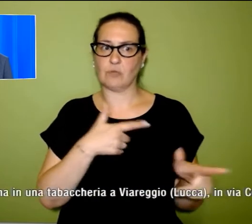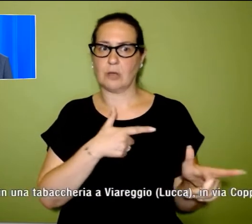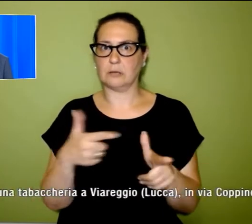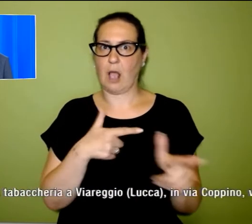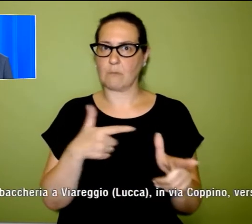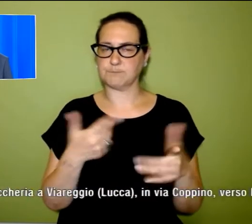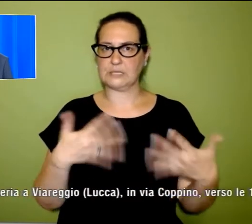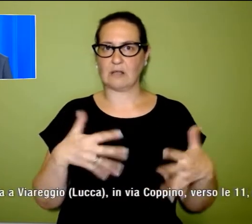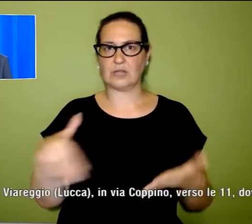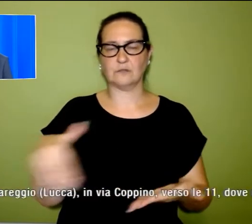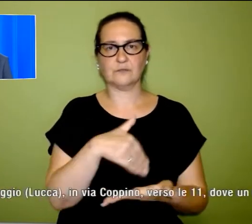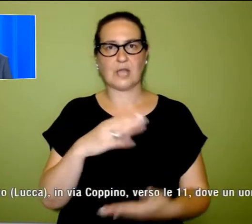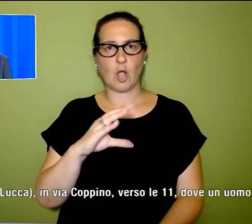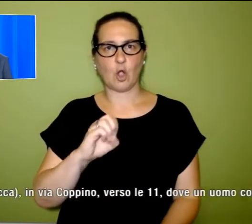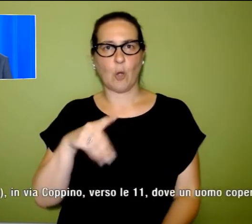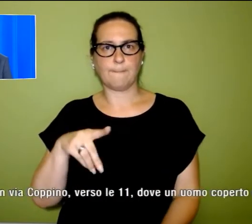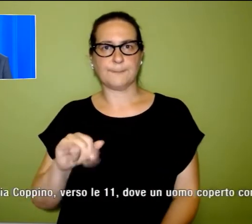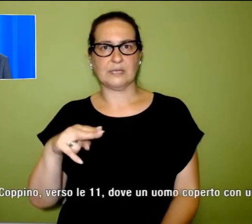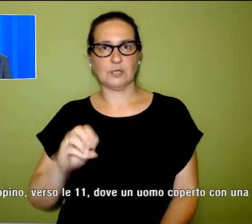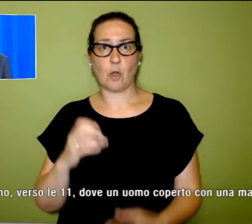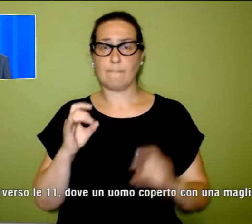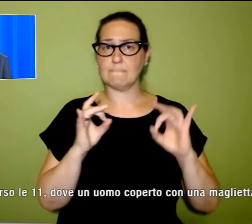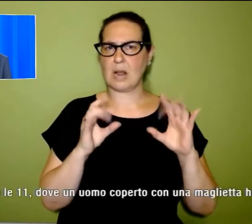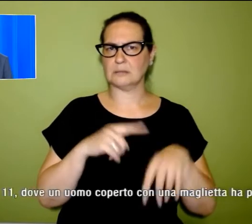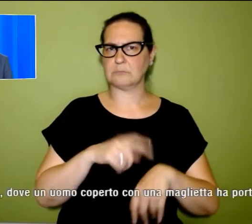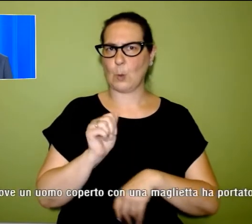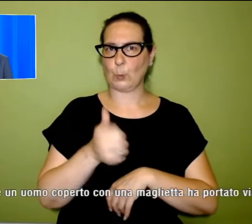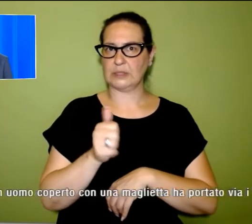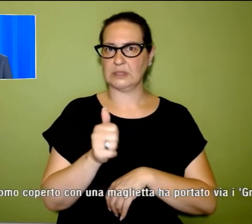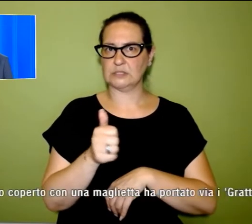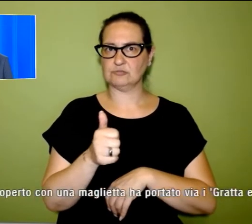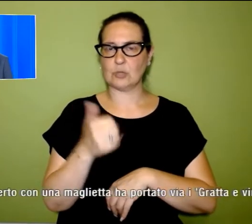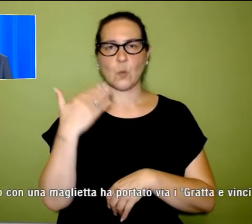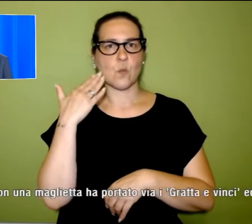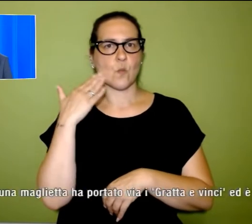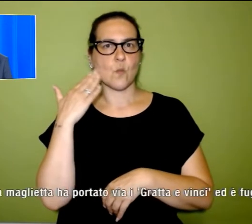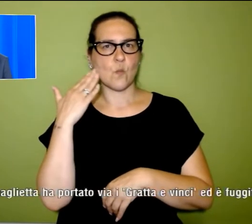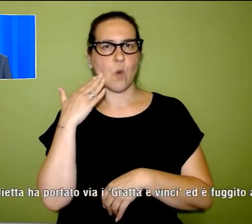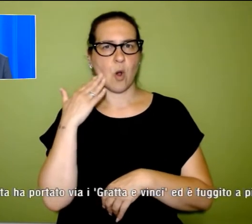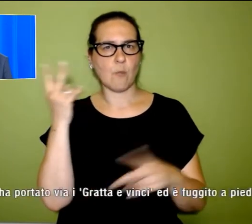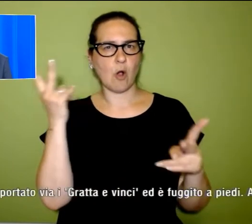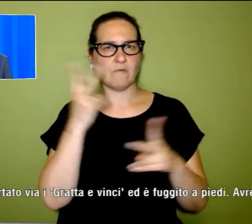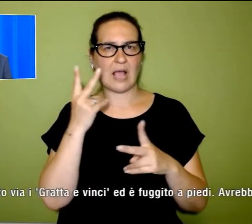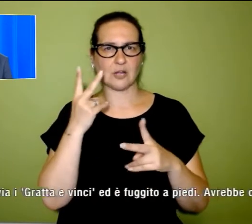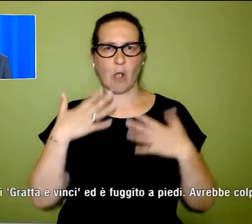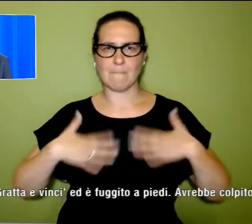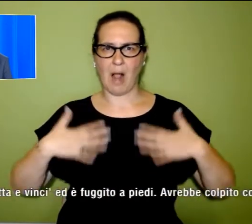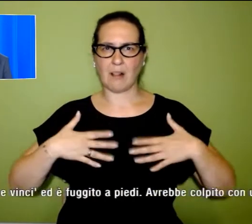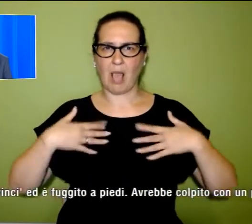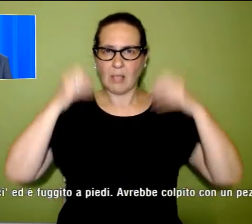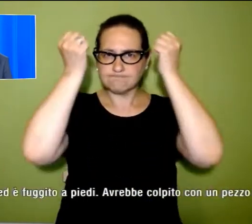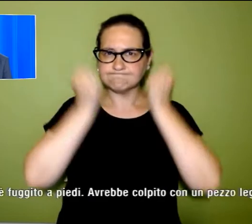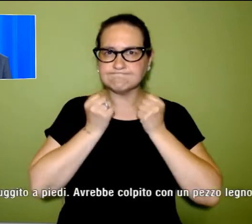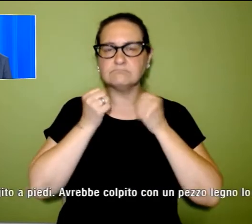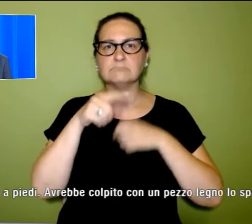in via Coppino questa mattina verso le 11 dove un uomo coperto con una maglietta ha portato via i